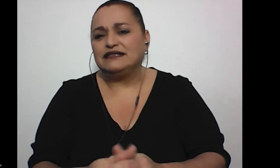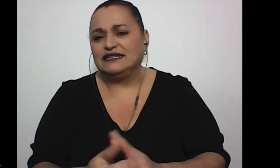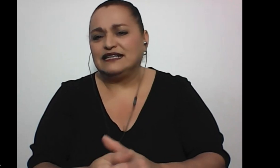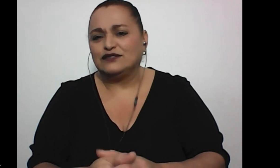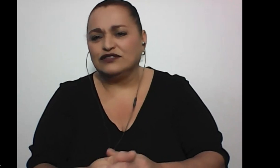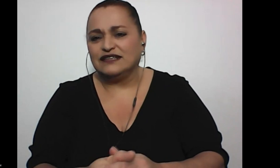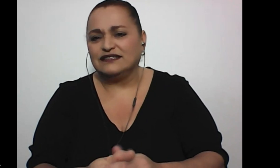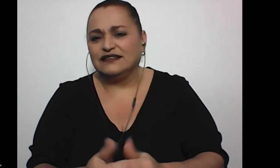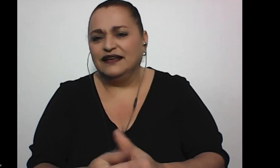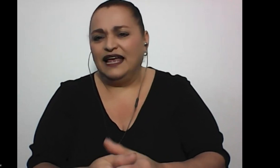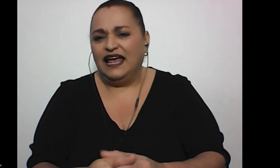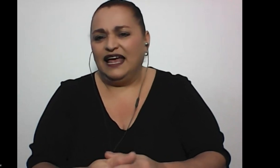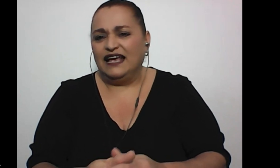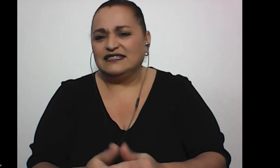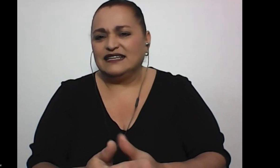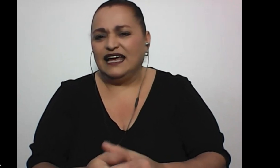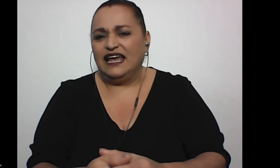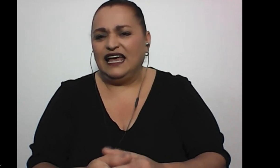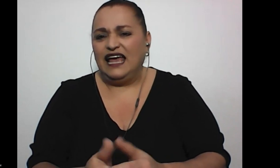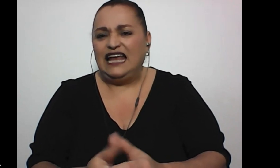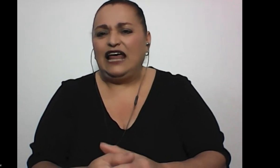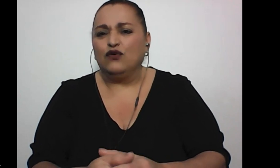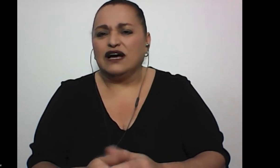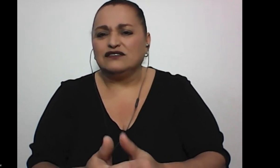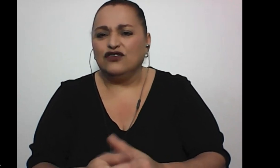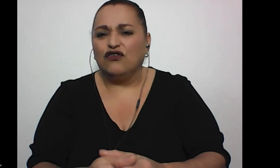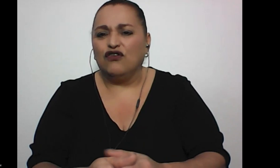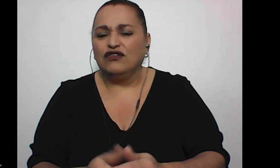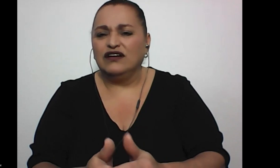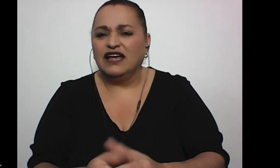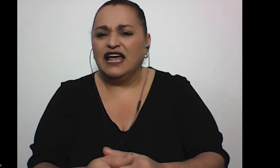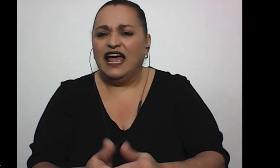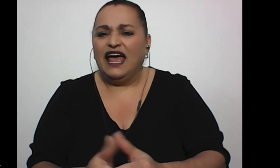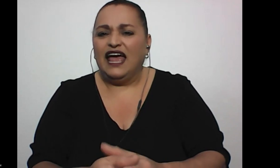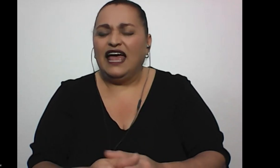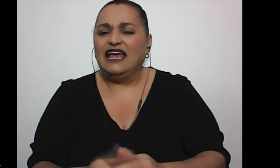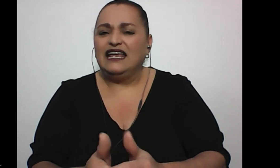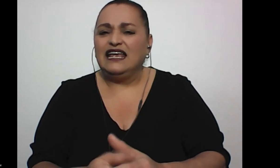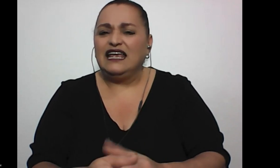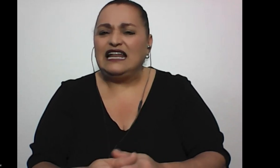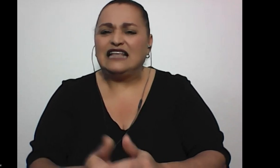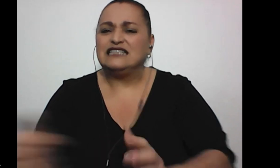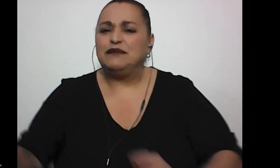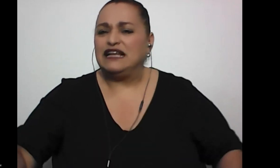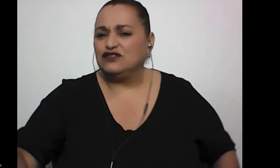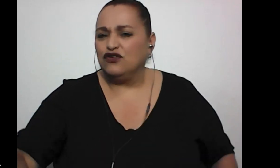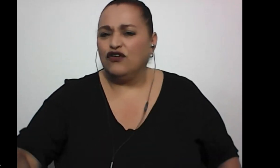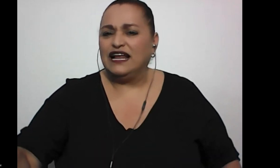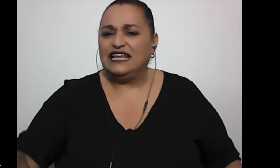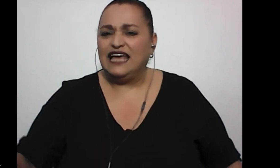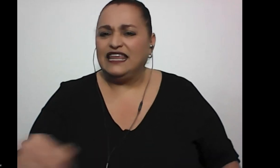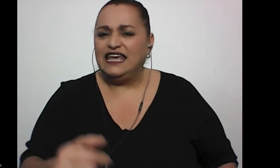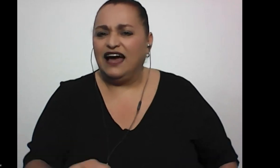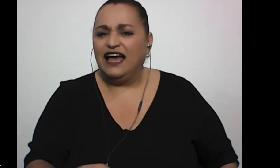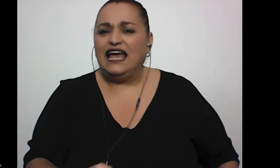también me pasan esas cosas. Este, en la educación, en la discriminación,